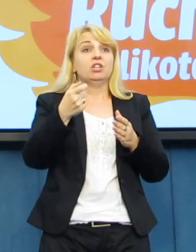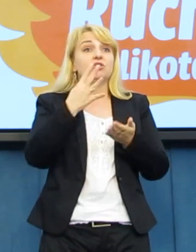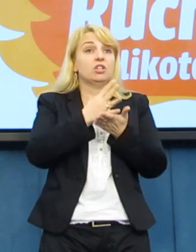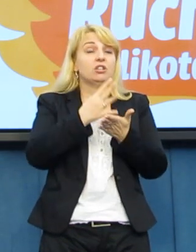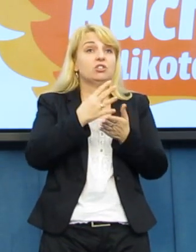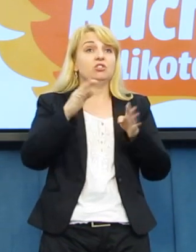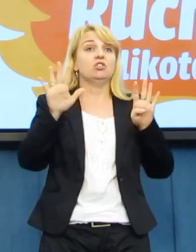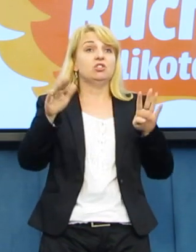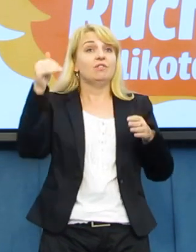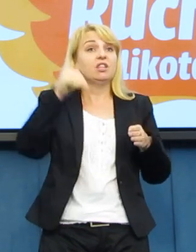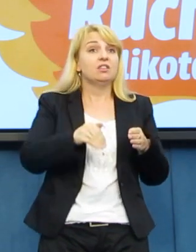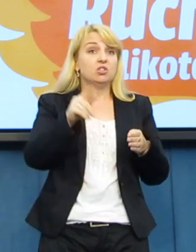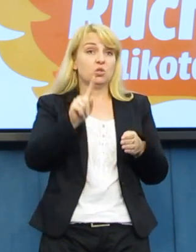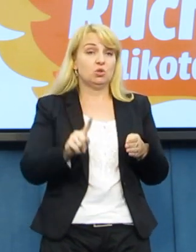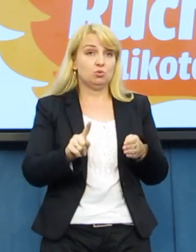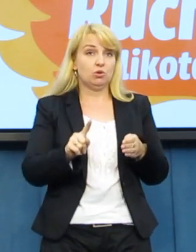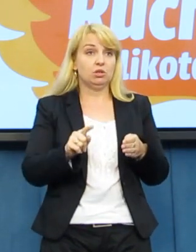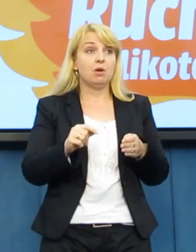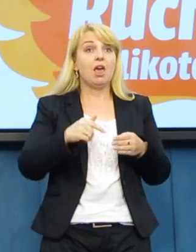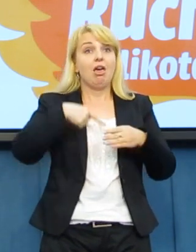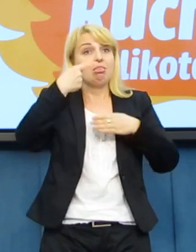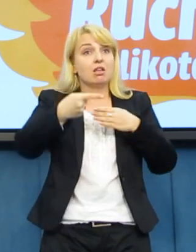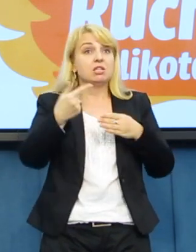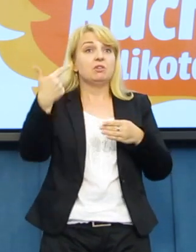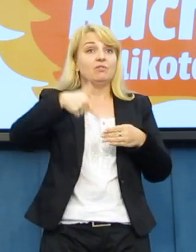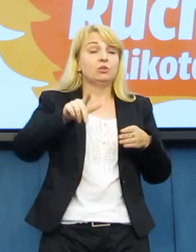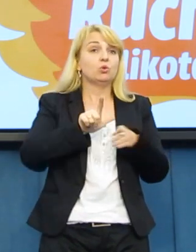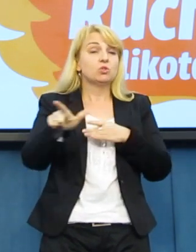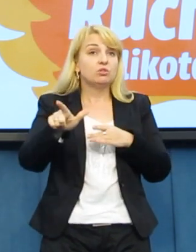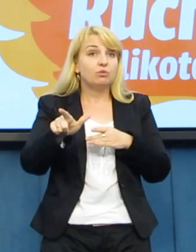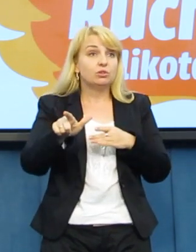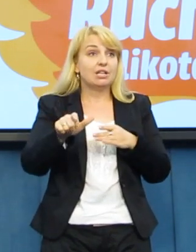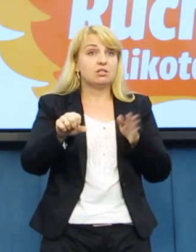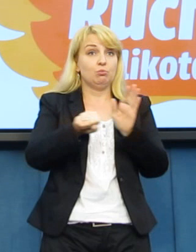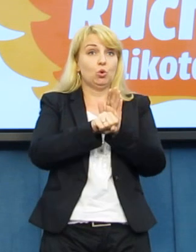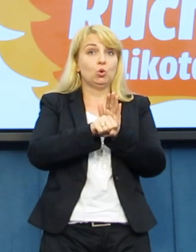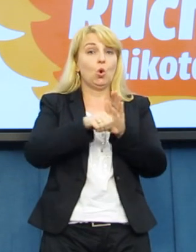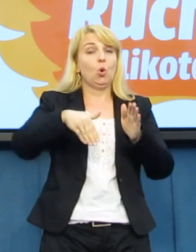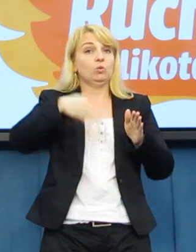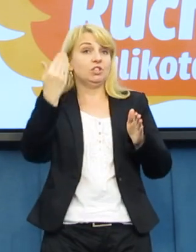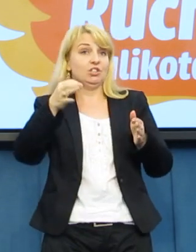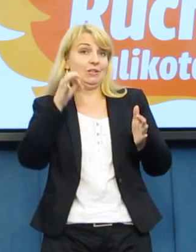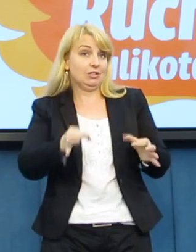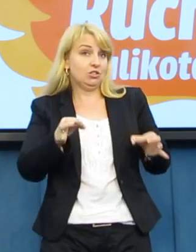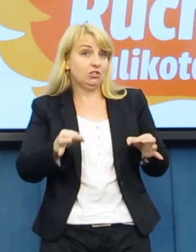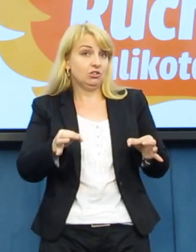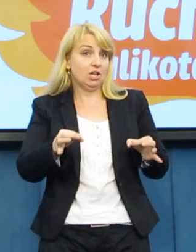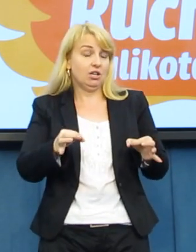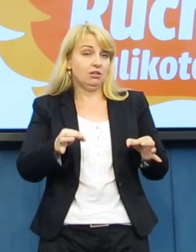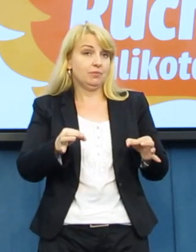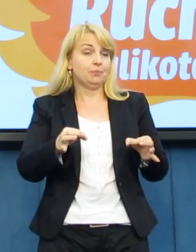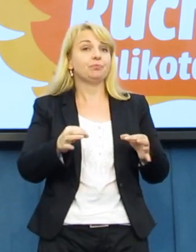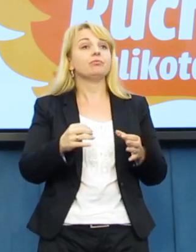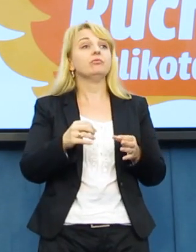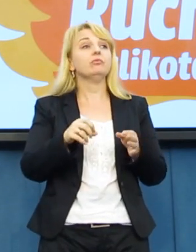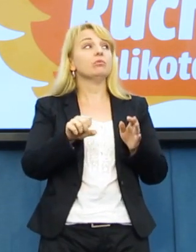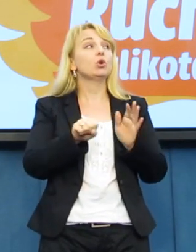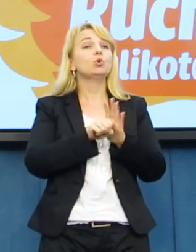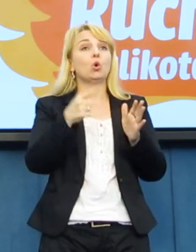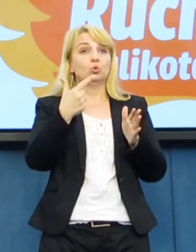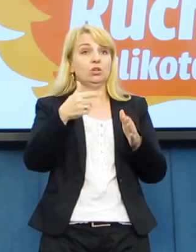tysięcy. W 2012 do dnia dzisiejszego, bo odpowiedź była datowana 2 maja,